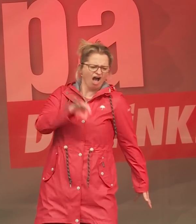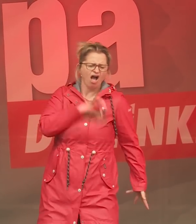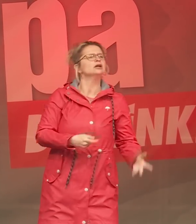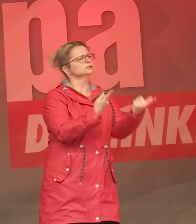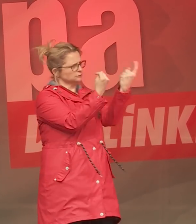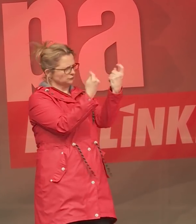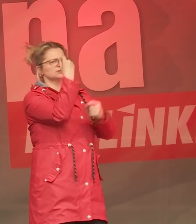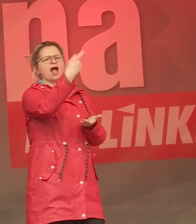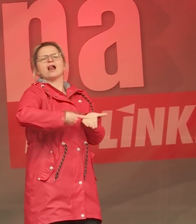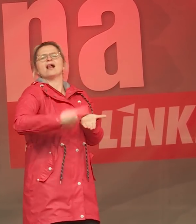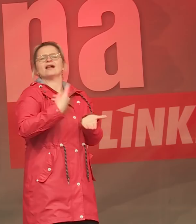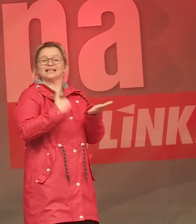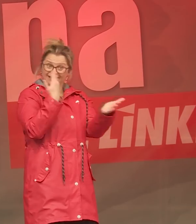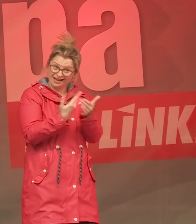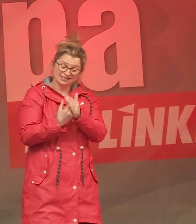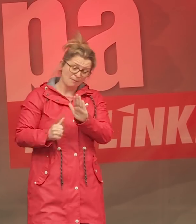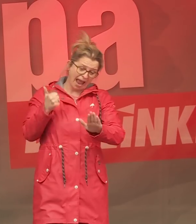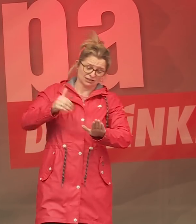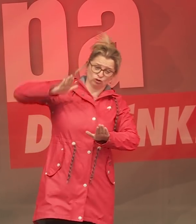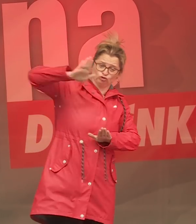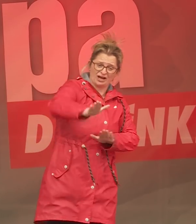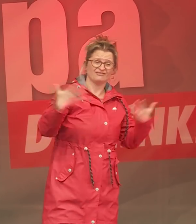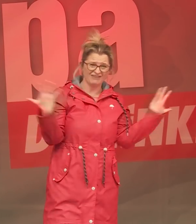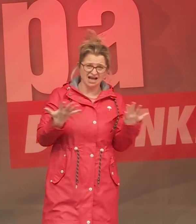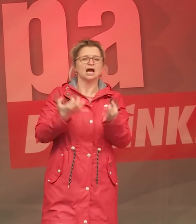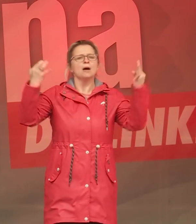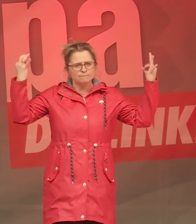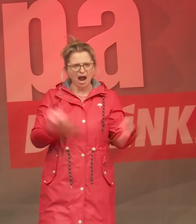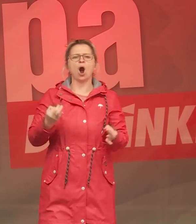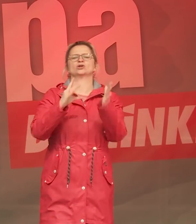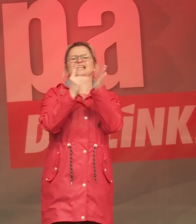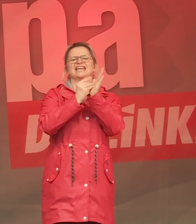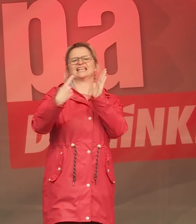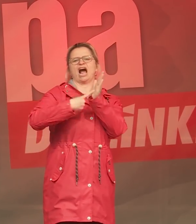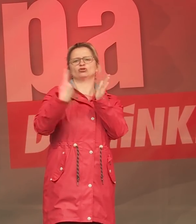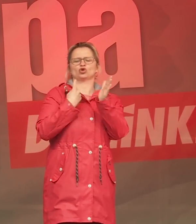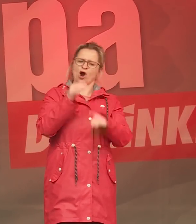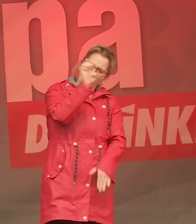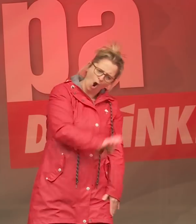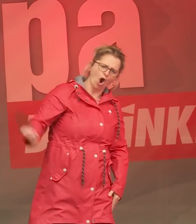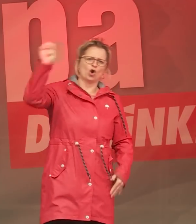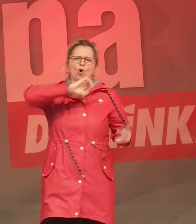zur Kasse zu bitten. Deshalb als ersten Schritt jetzt eine Digitalsteuer auf europäischer Ebene.